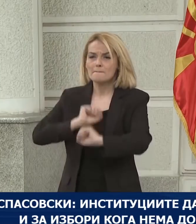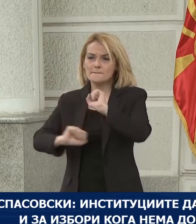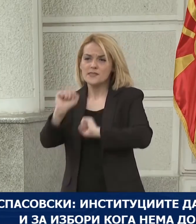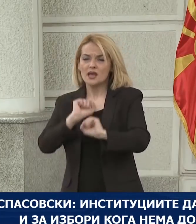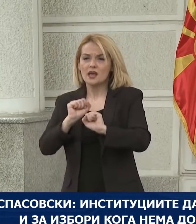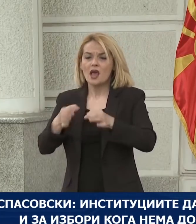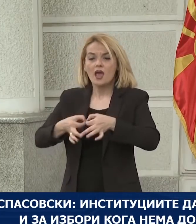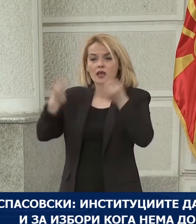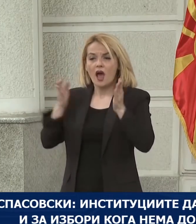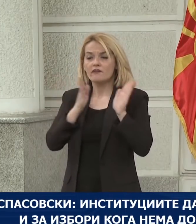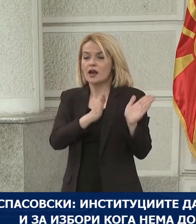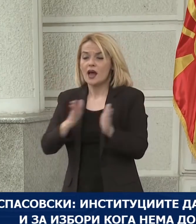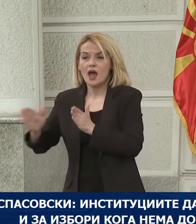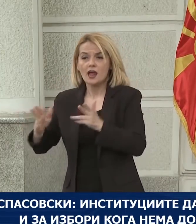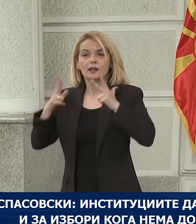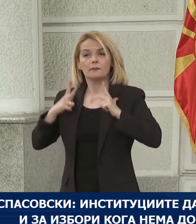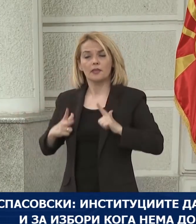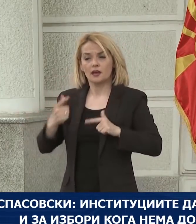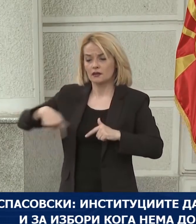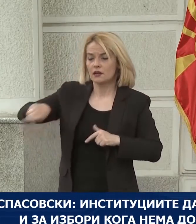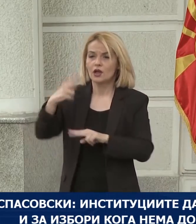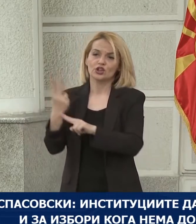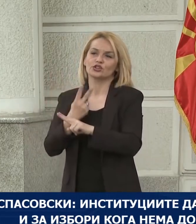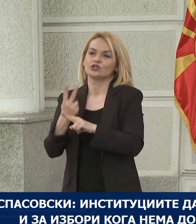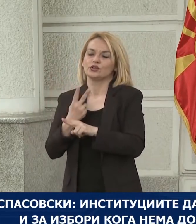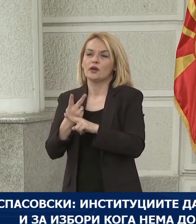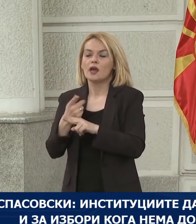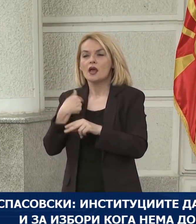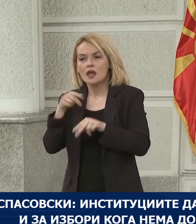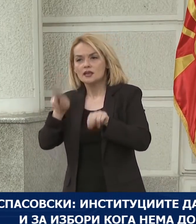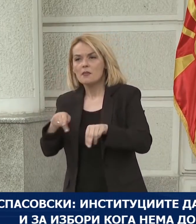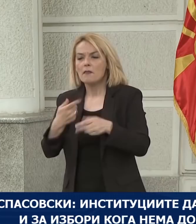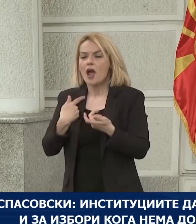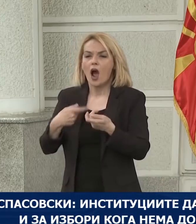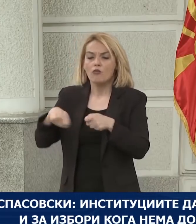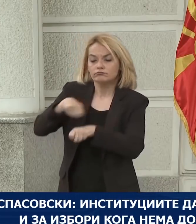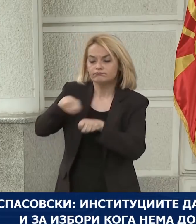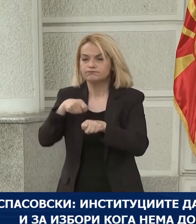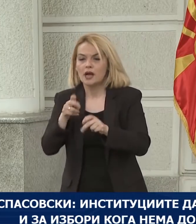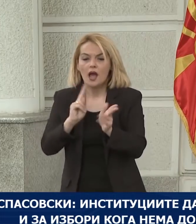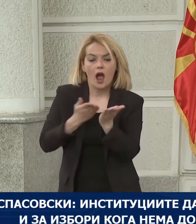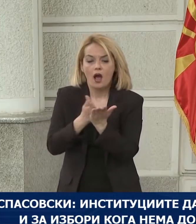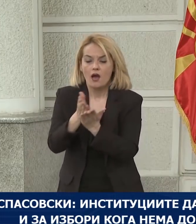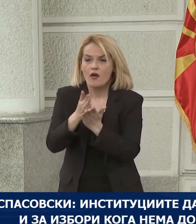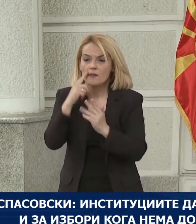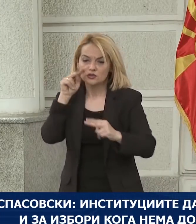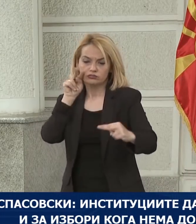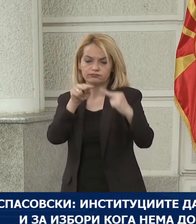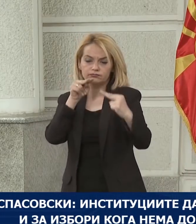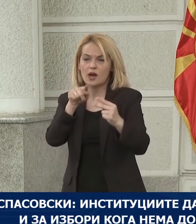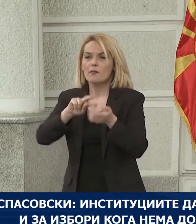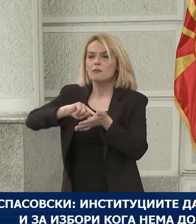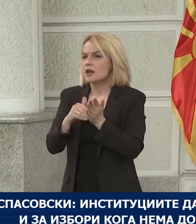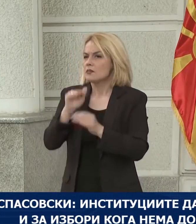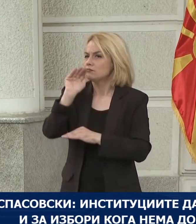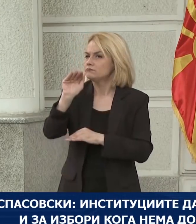јавниот рети, мир во државата и на тој начин да имаме механизмини с кои што ќе се справуваме с ова